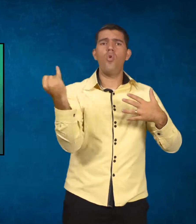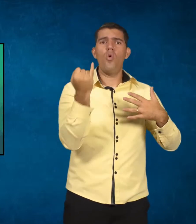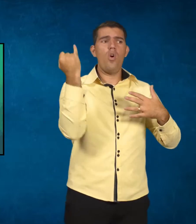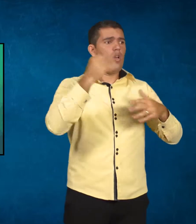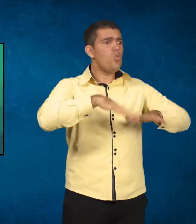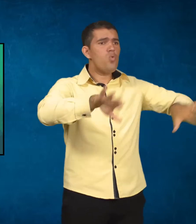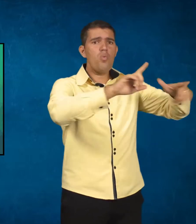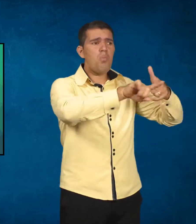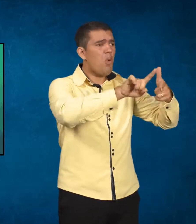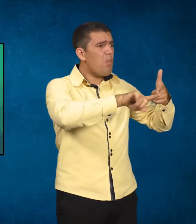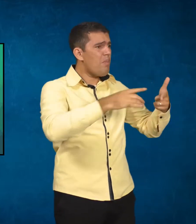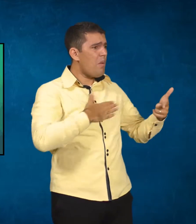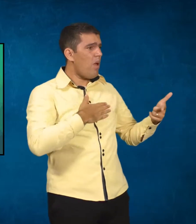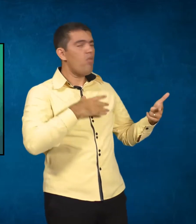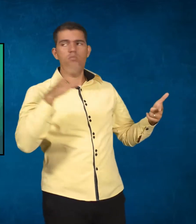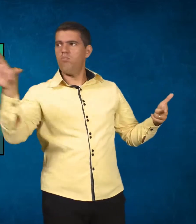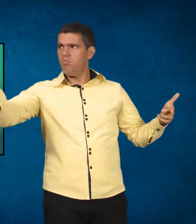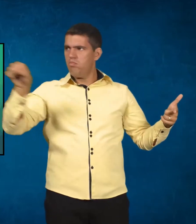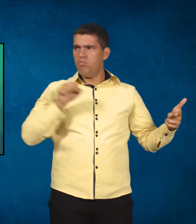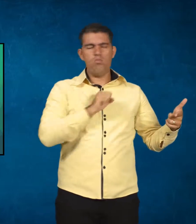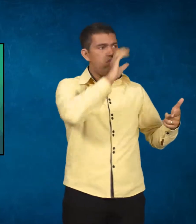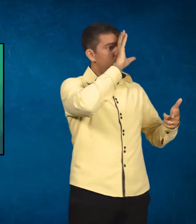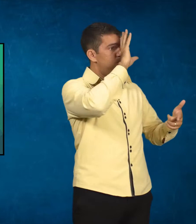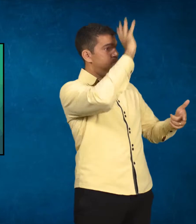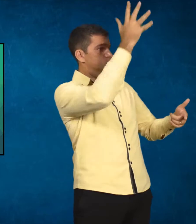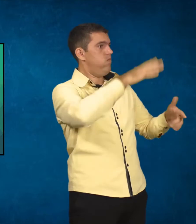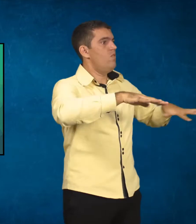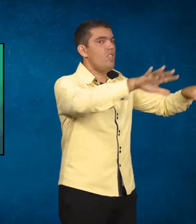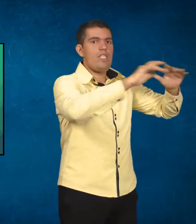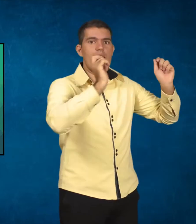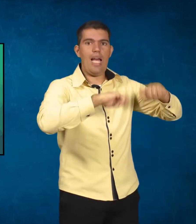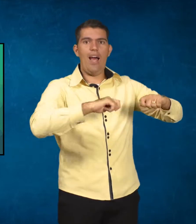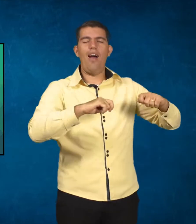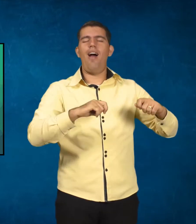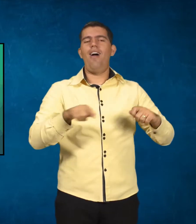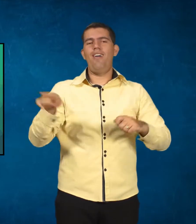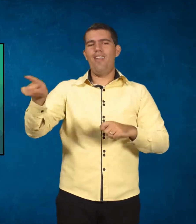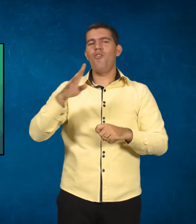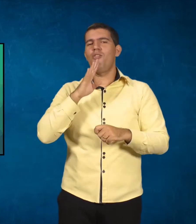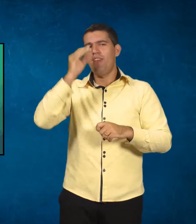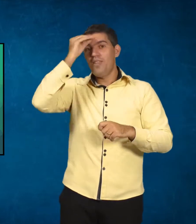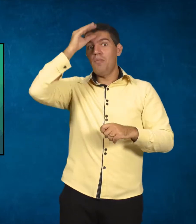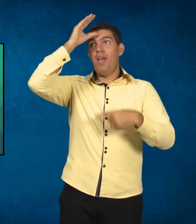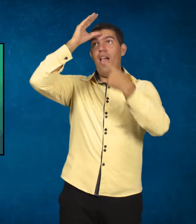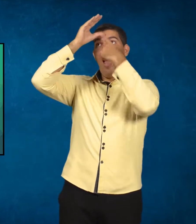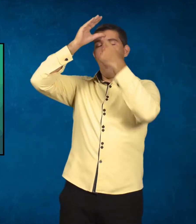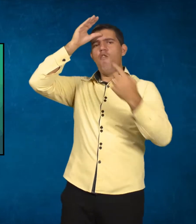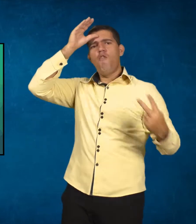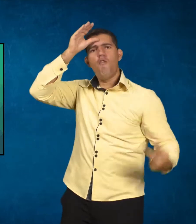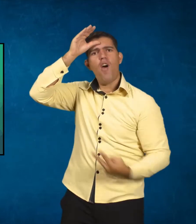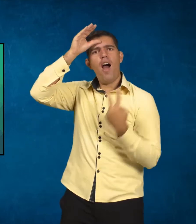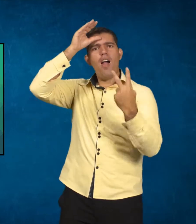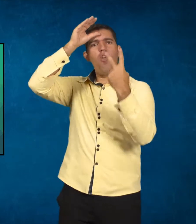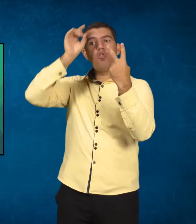real da vida dele. Então ele vai dar um valor para o conhecimento e para a aprendizagem que não seja tão momentânea, né?